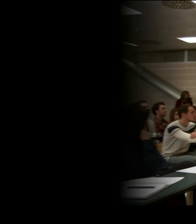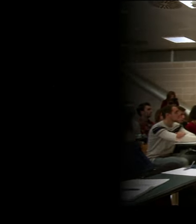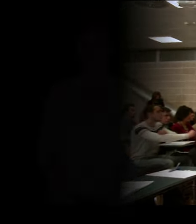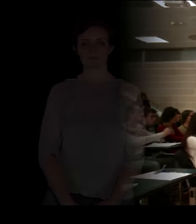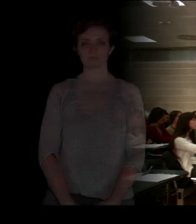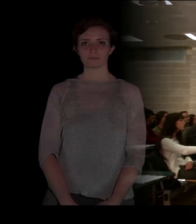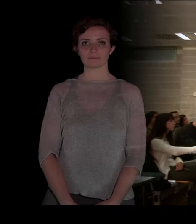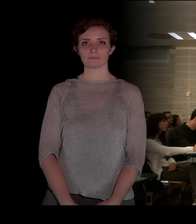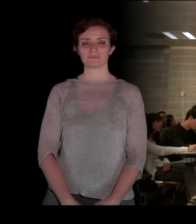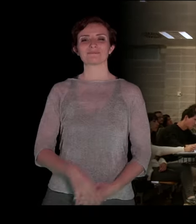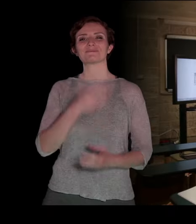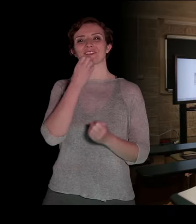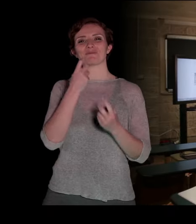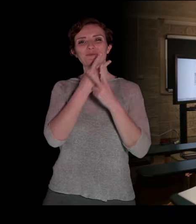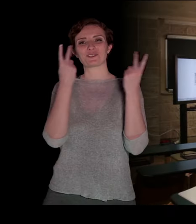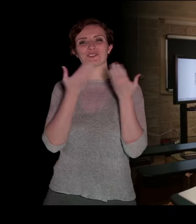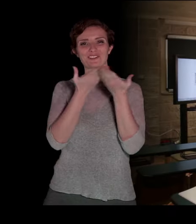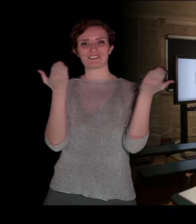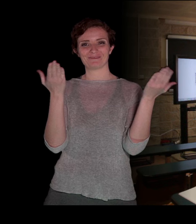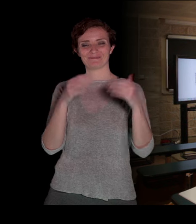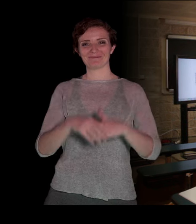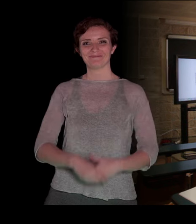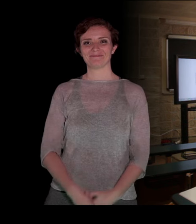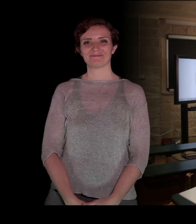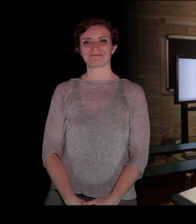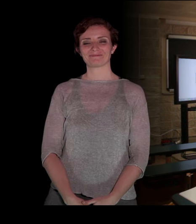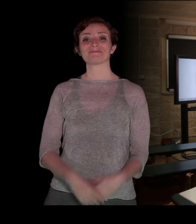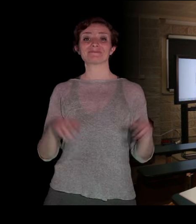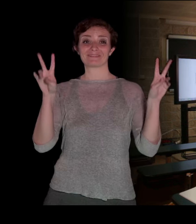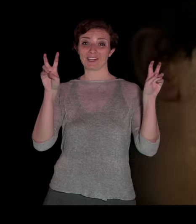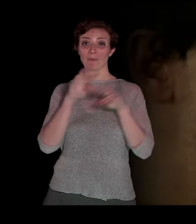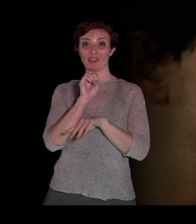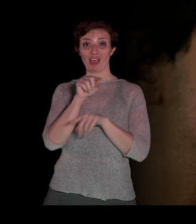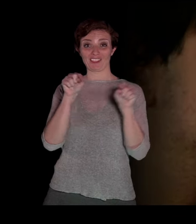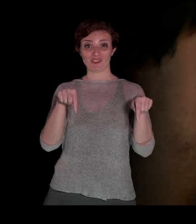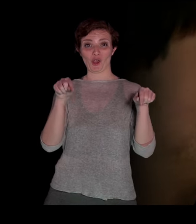Hello everyone, in today's we about power.